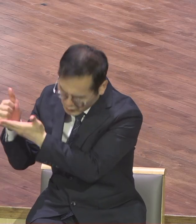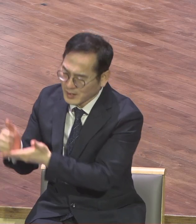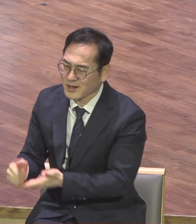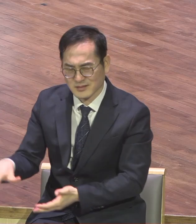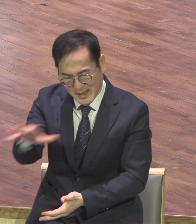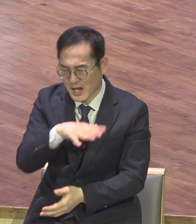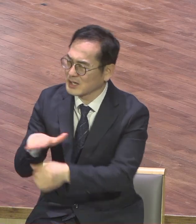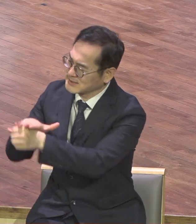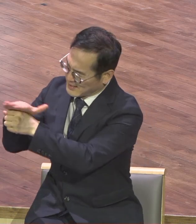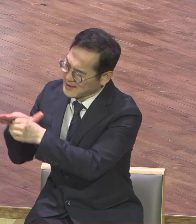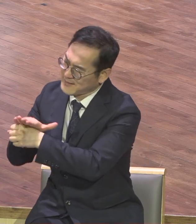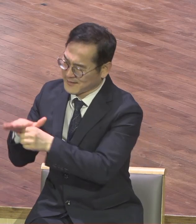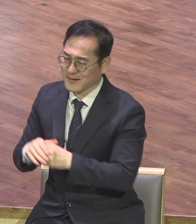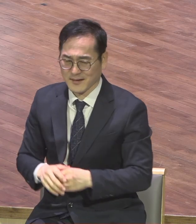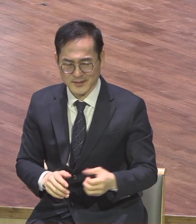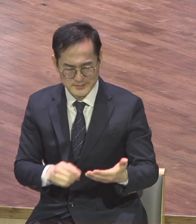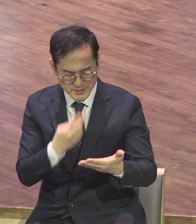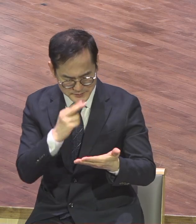쉐임을 팍 얻었어요